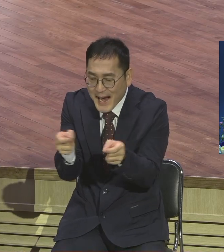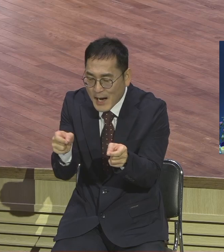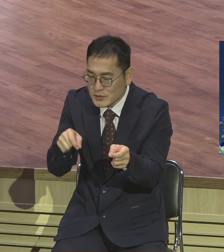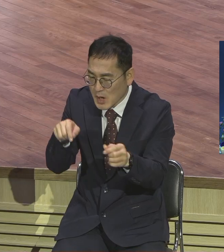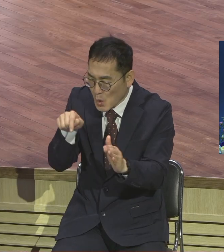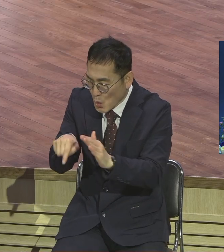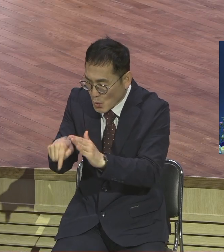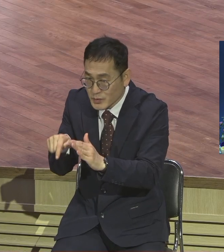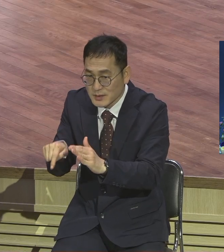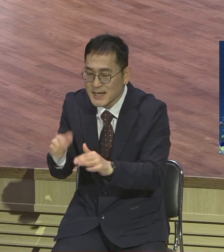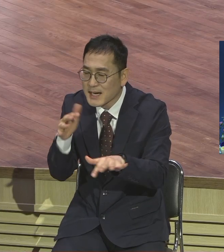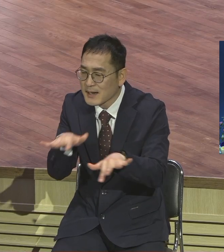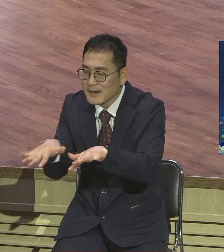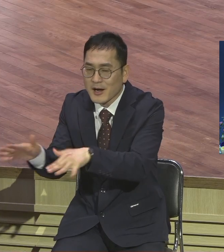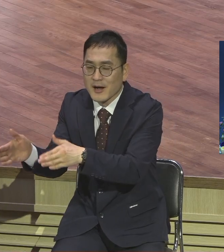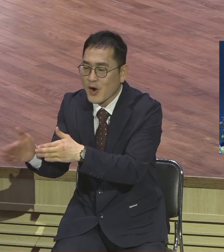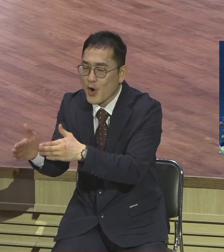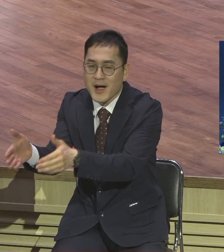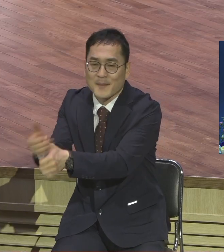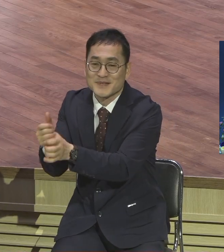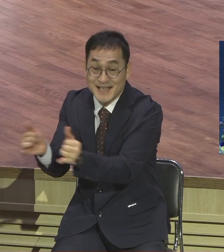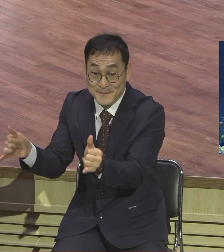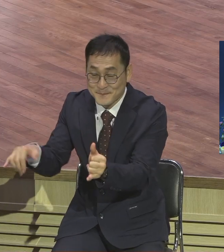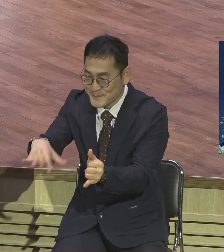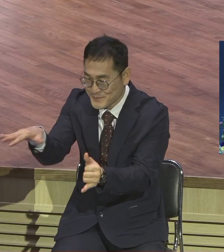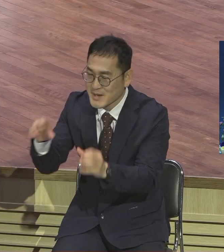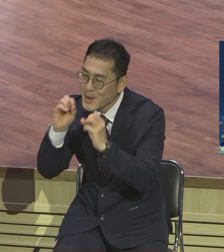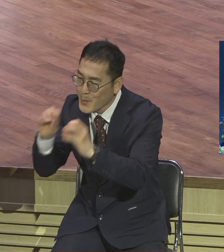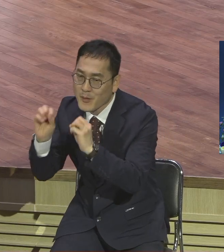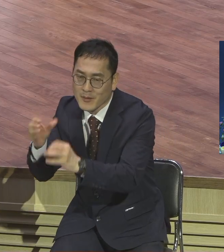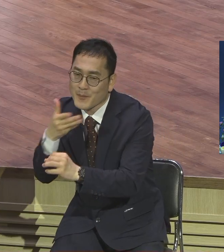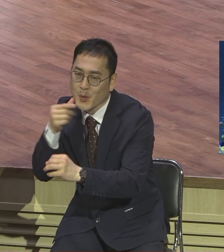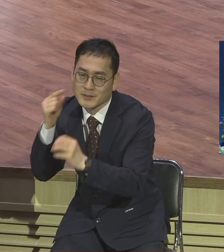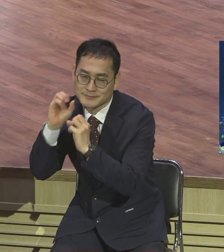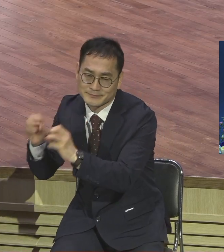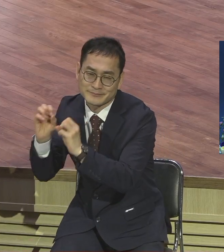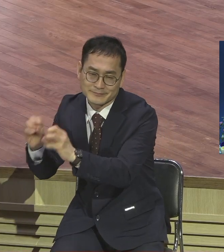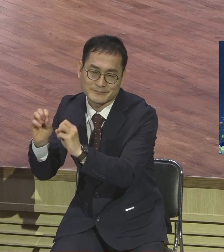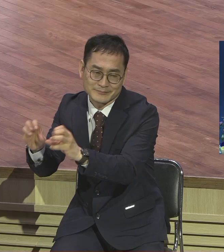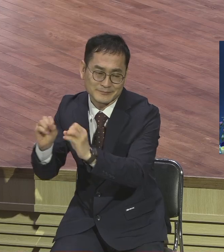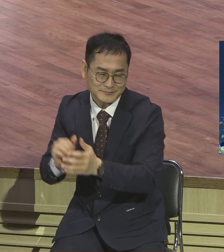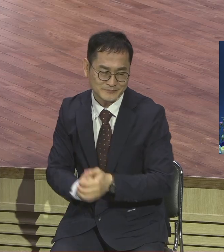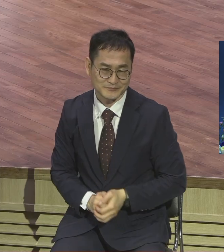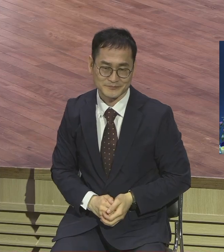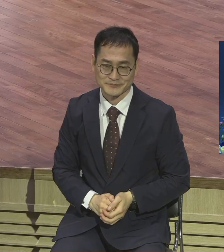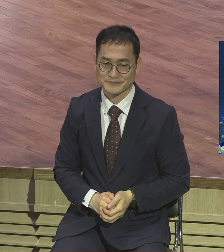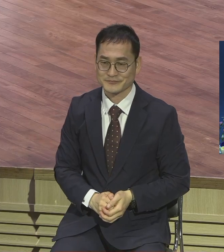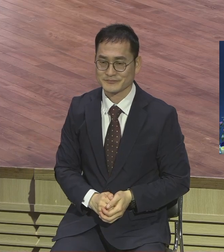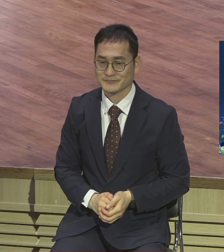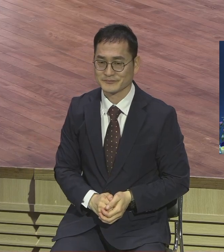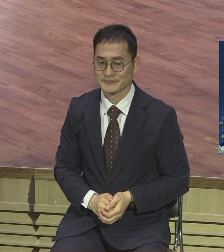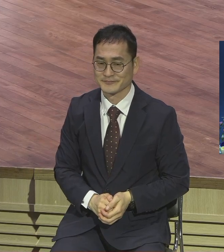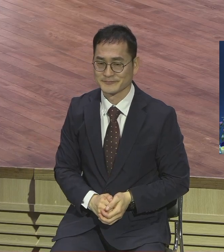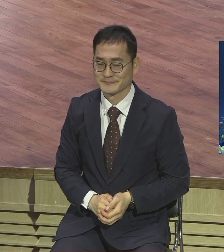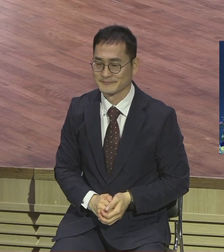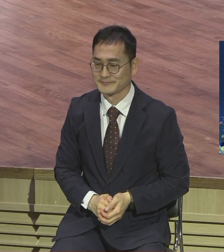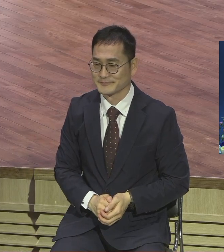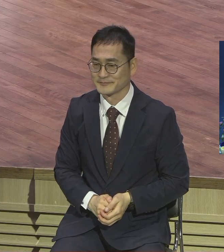어부들에게 어부들에게 보금을 증거했어요 그때는 딱 고기 잡는 배들이니까 어부들에게 보금을 증거했는데 왜